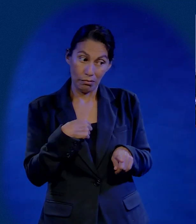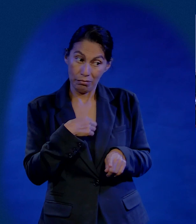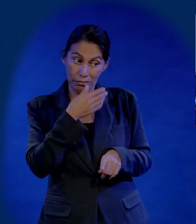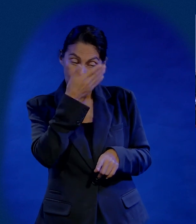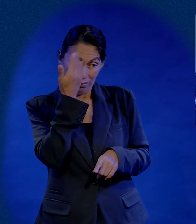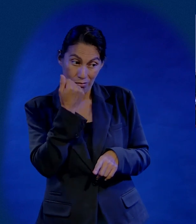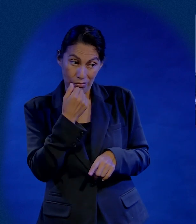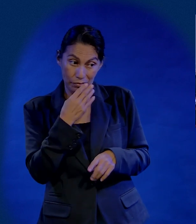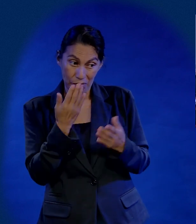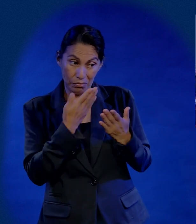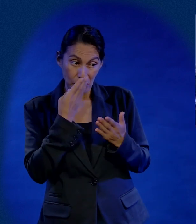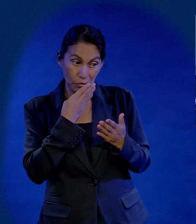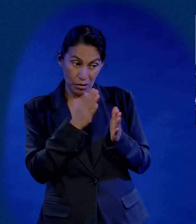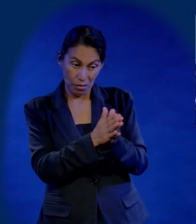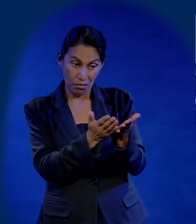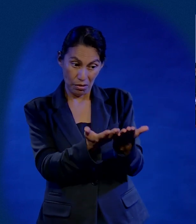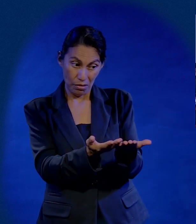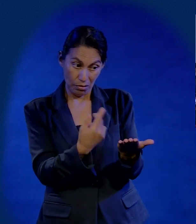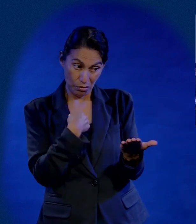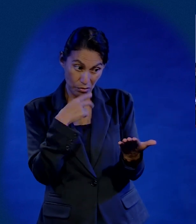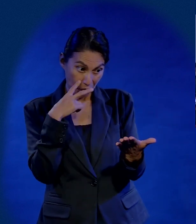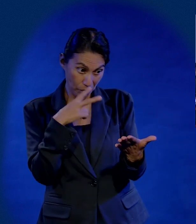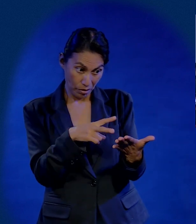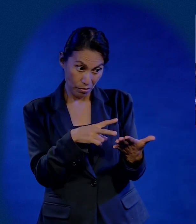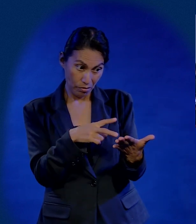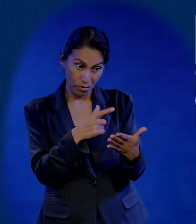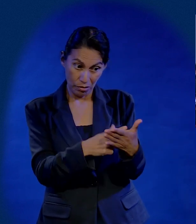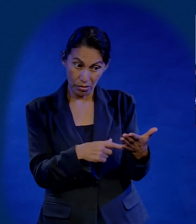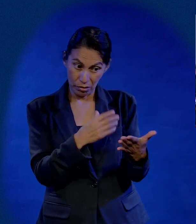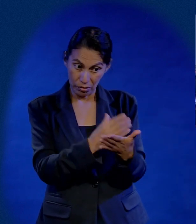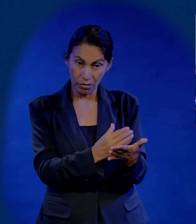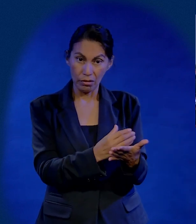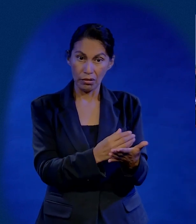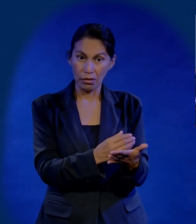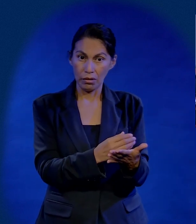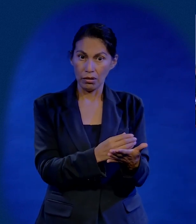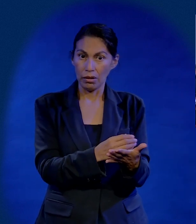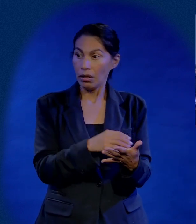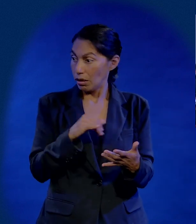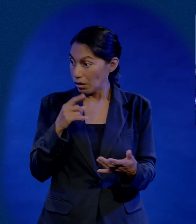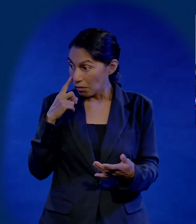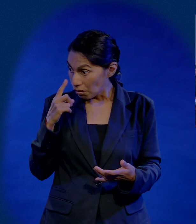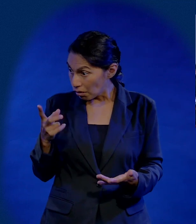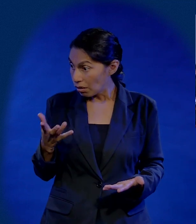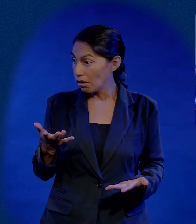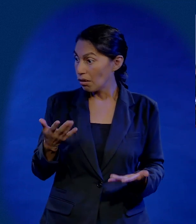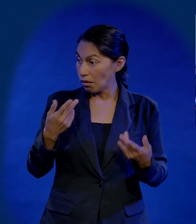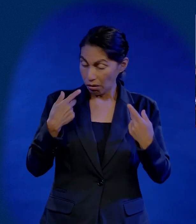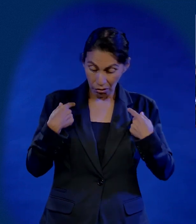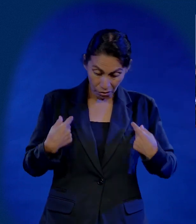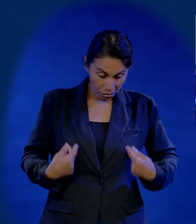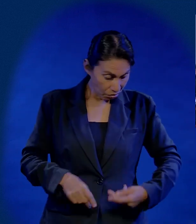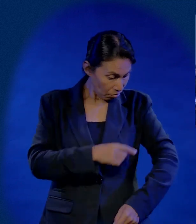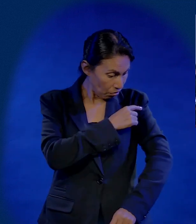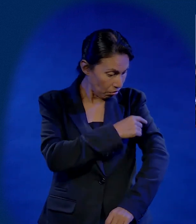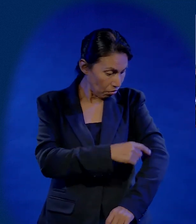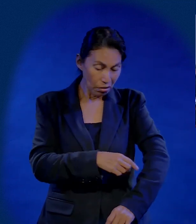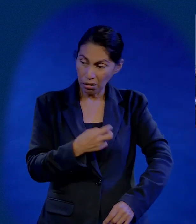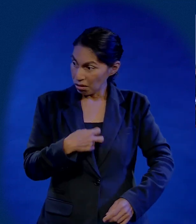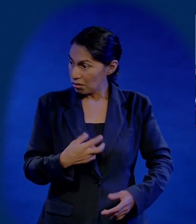Ay, dije yo. Hermano, mire, no sé, yo veo una Biblia abierta y la lección. No, no, no, pastor, es que escúcheme. Mire, mire